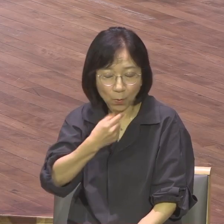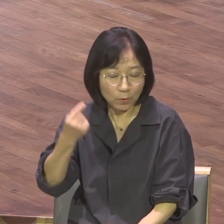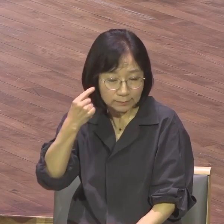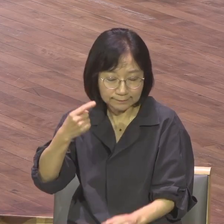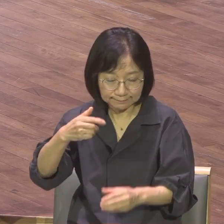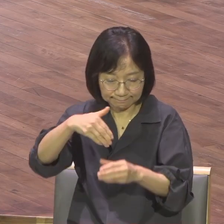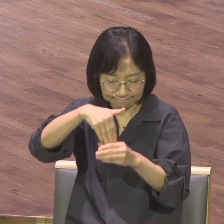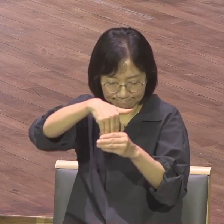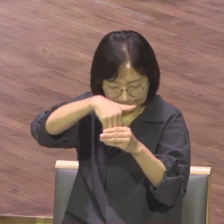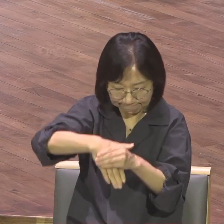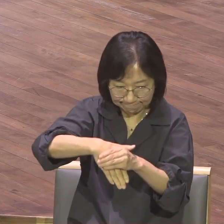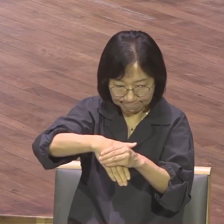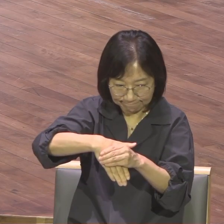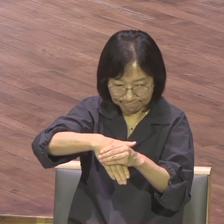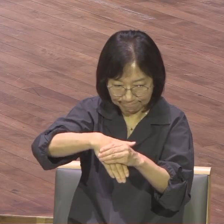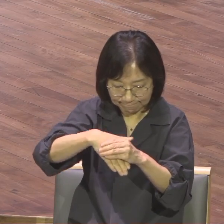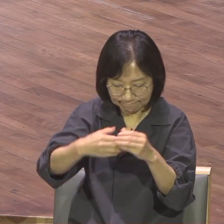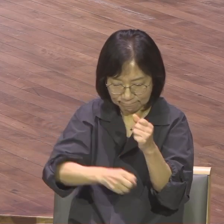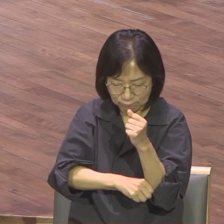사실 하나님 외에는 정확히 알 수 없습니다.